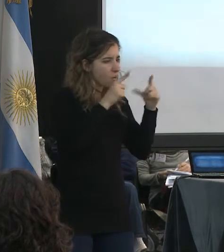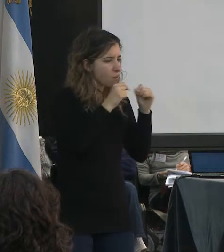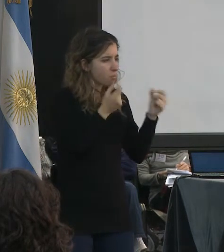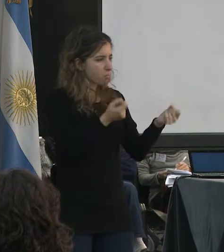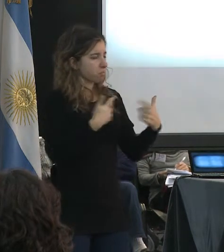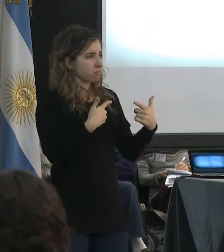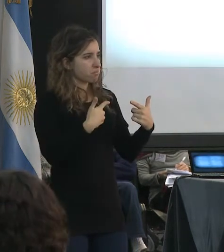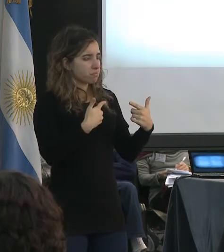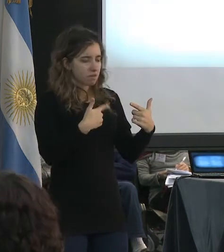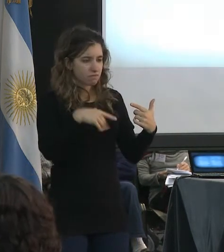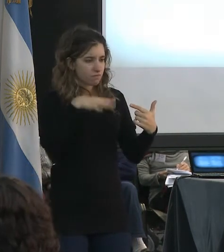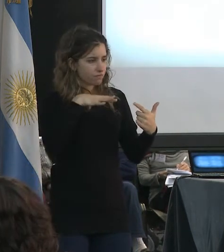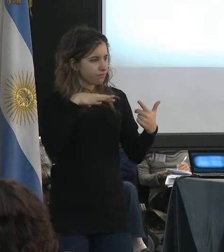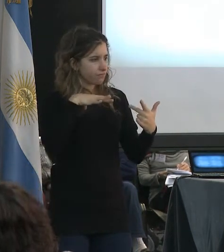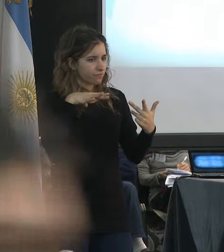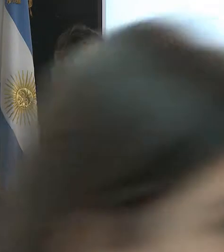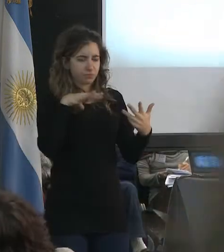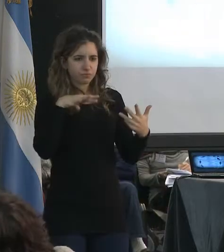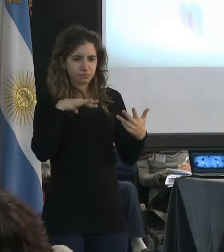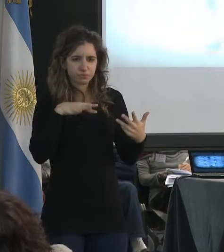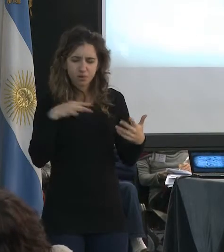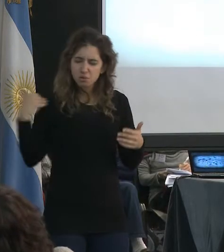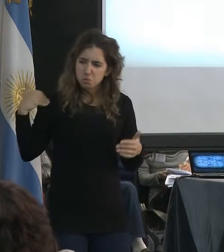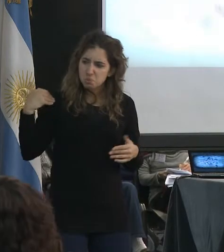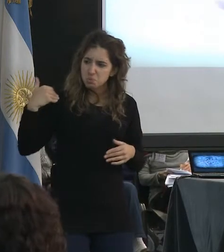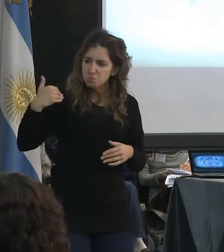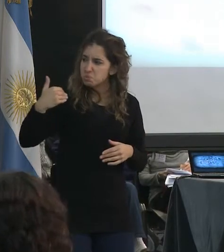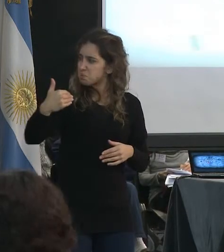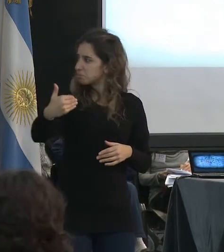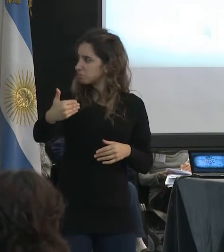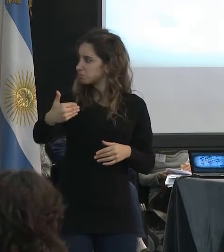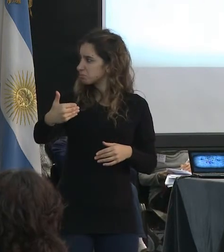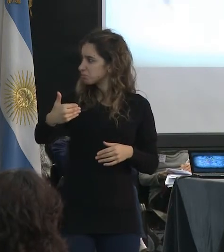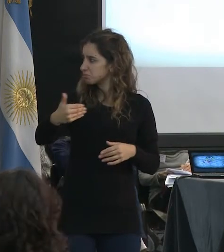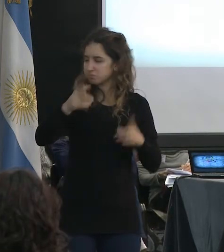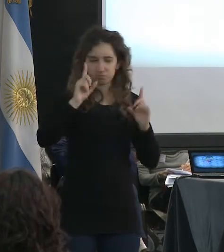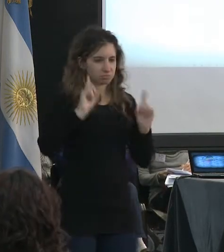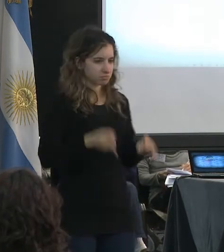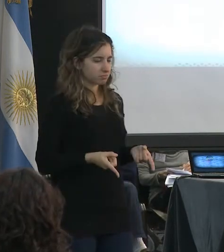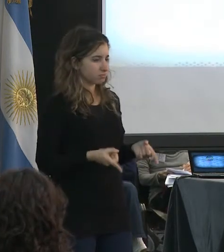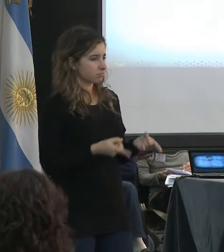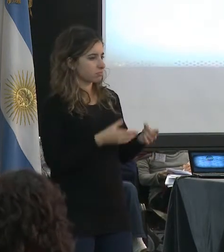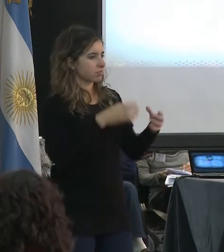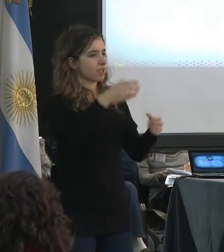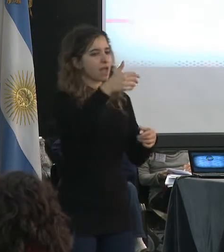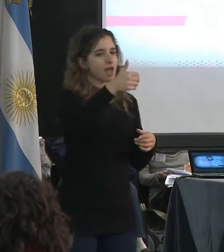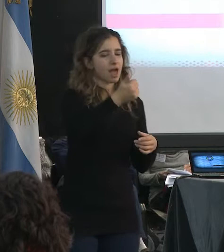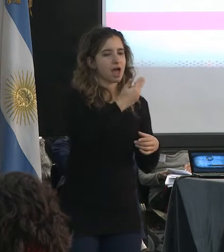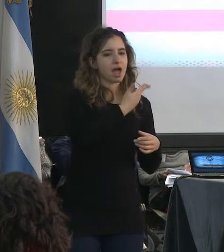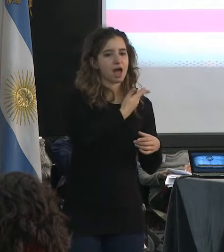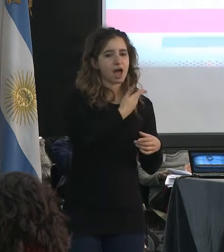las otras no. Y sin embargo, tanto el Comité Federal de Radiodifusión como el ASCA,